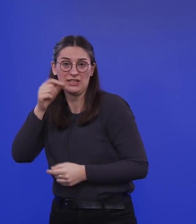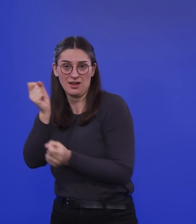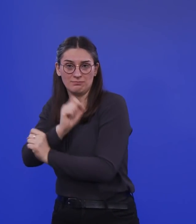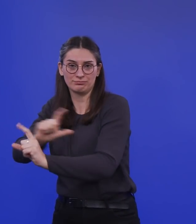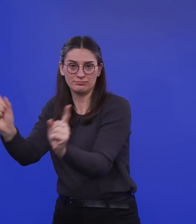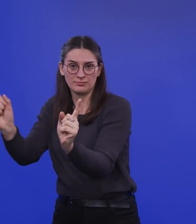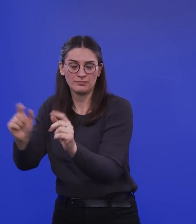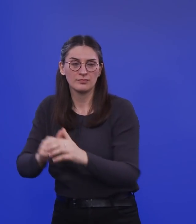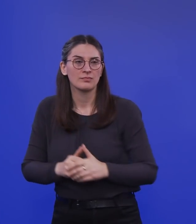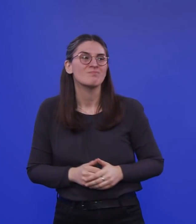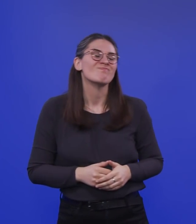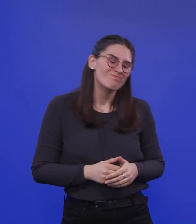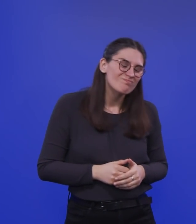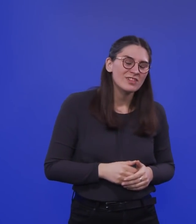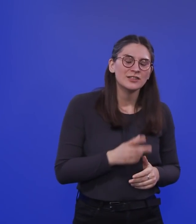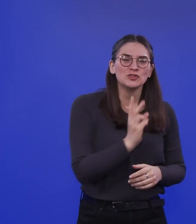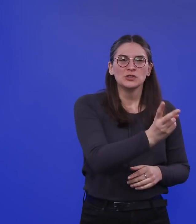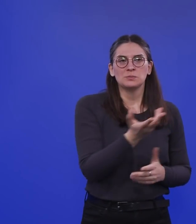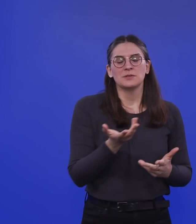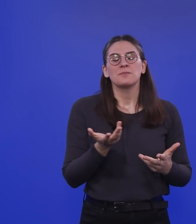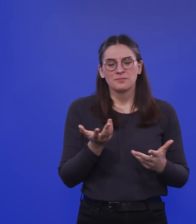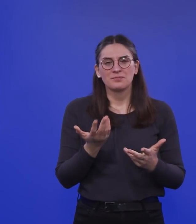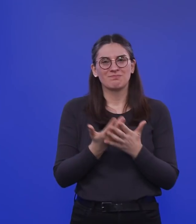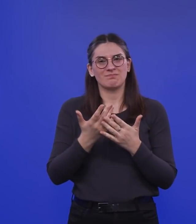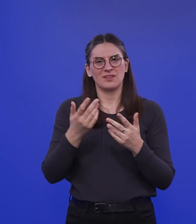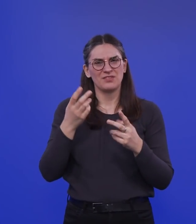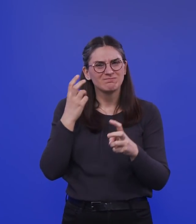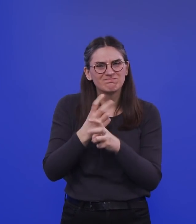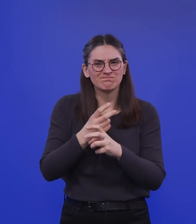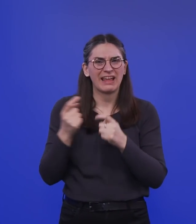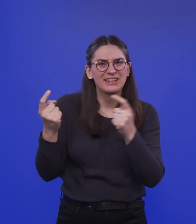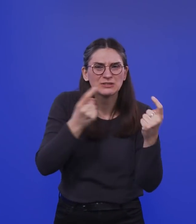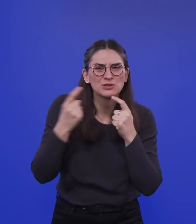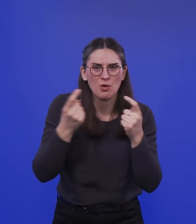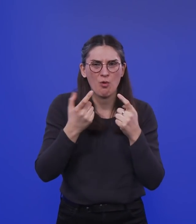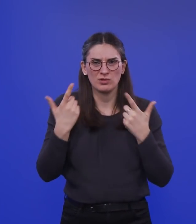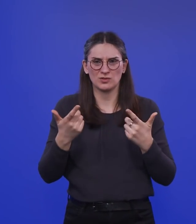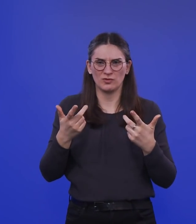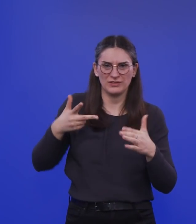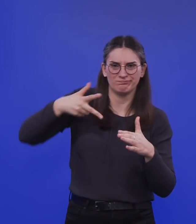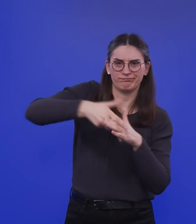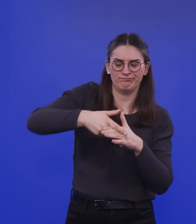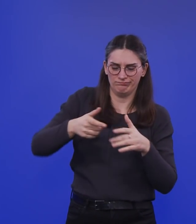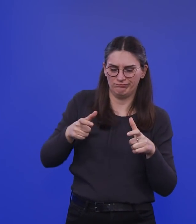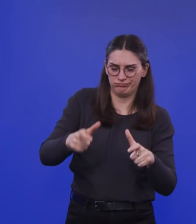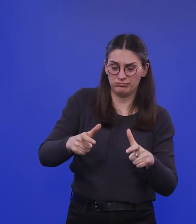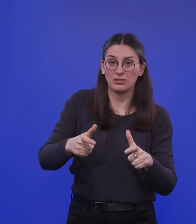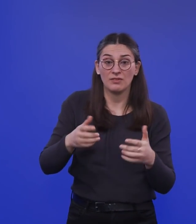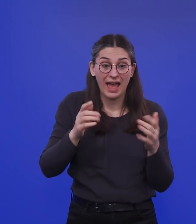Sprechweise hat sicherlich an einigen Stellen verhindert, dass die Dringlichkeit des Problems wahrgenommen wurde